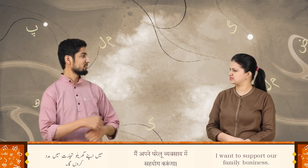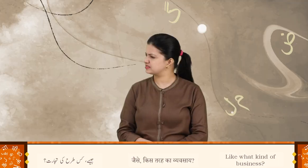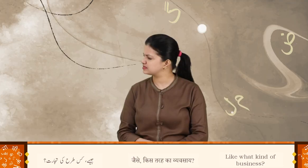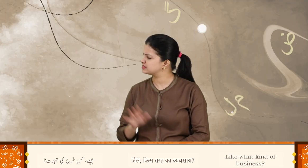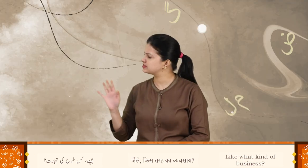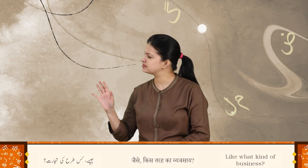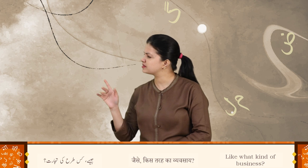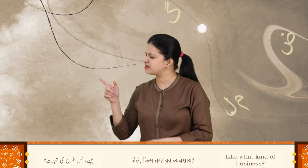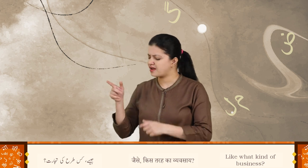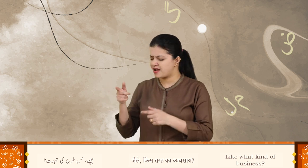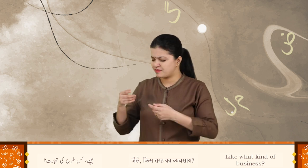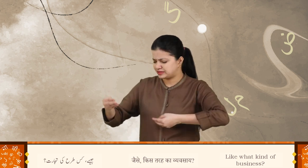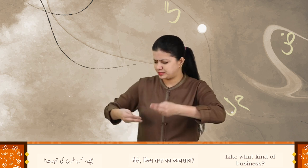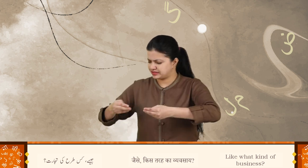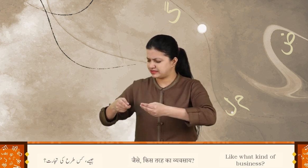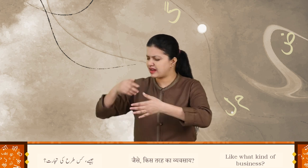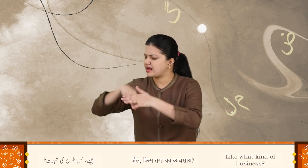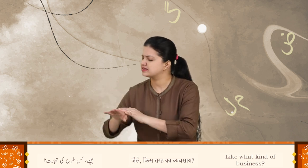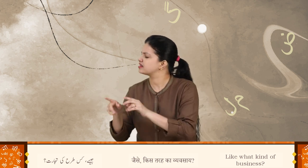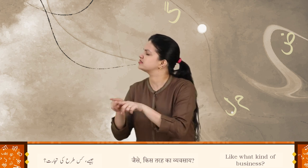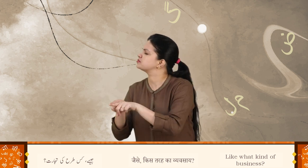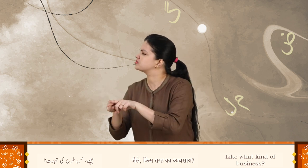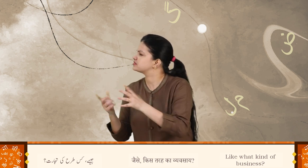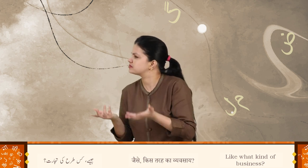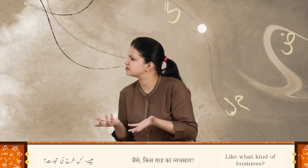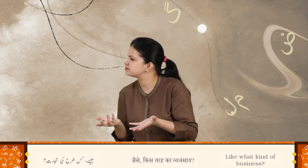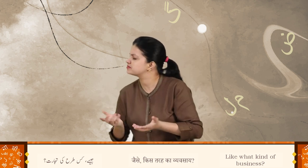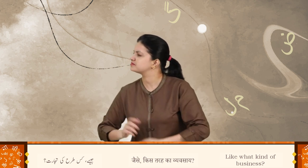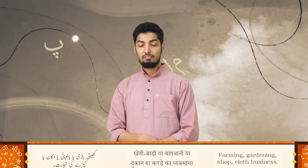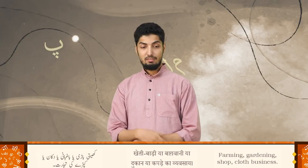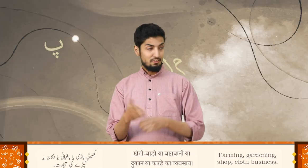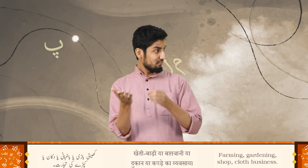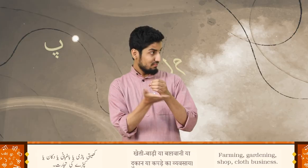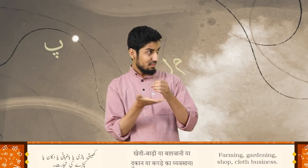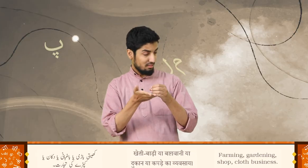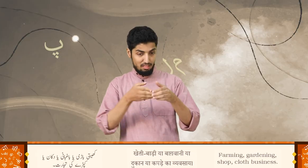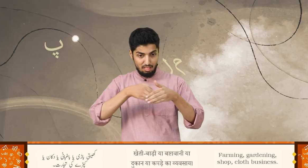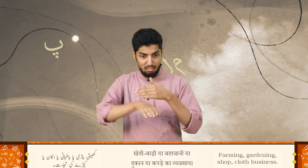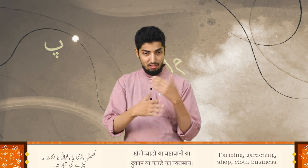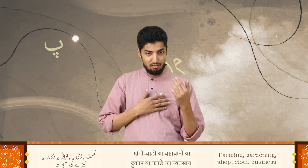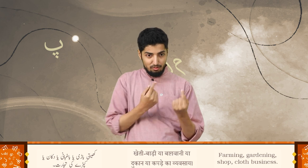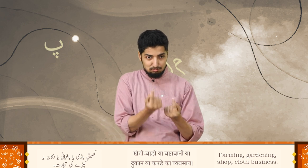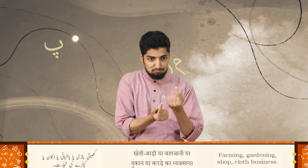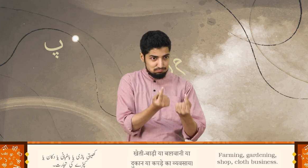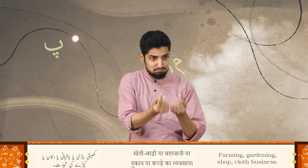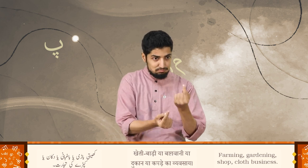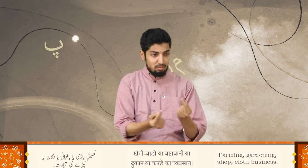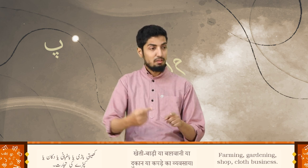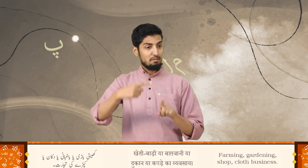جیسے کس طرح کی تجارت؟ کھیتی باڑی یا باغبانی یا دکان یا